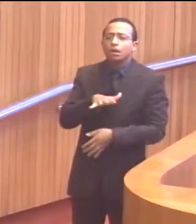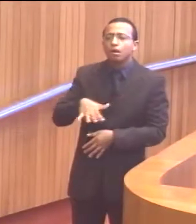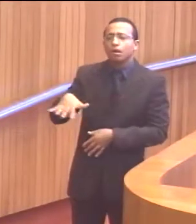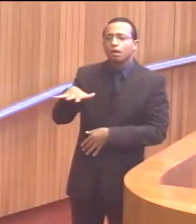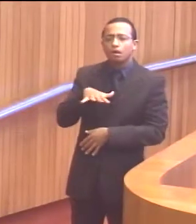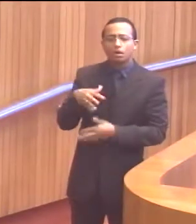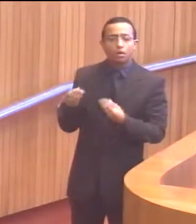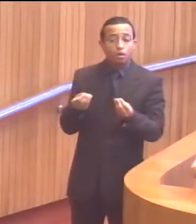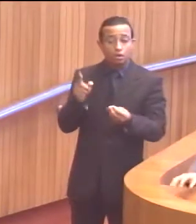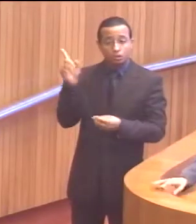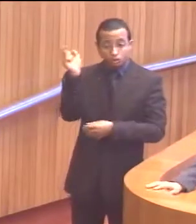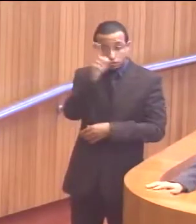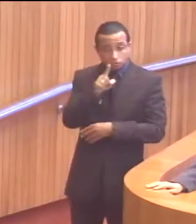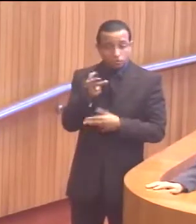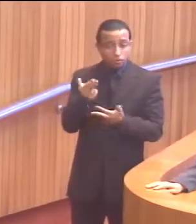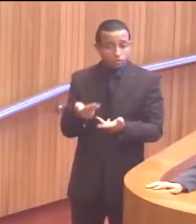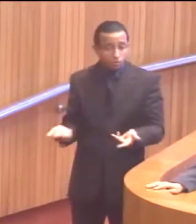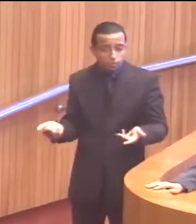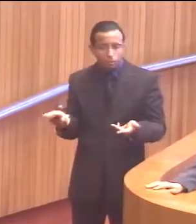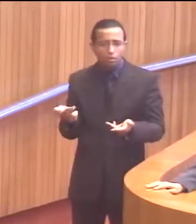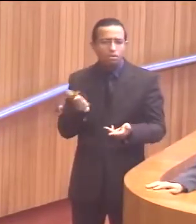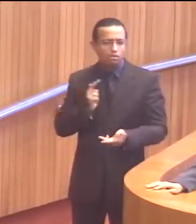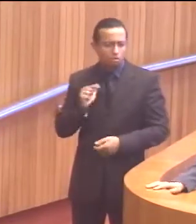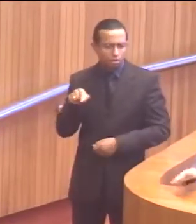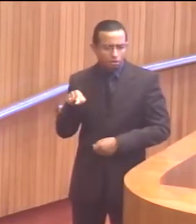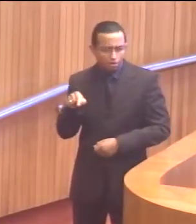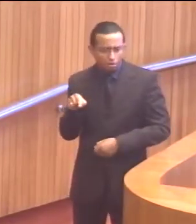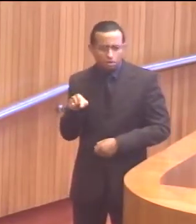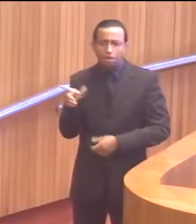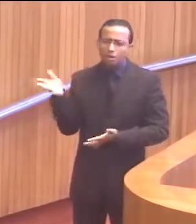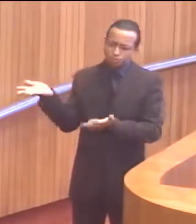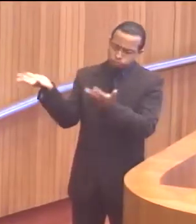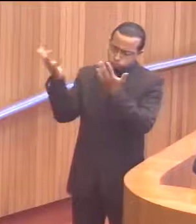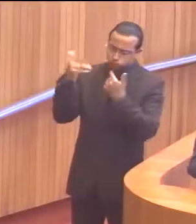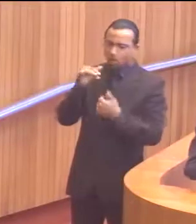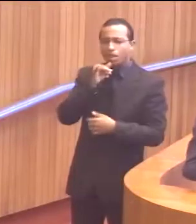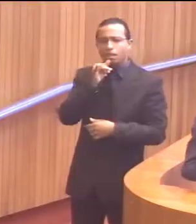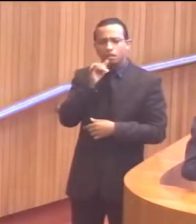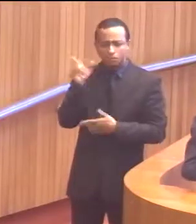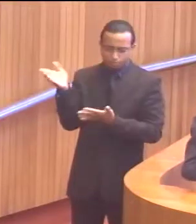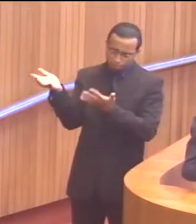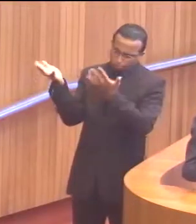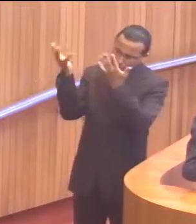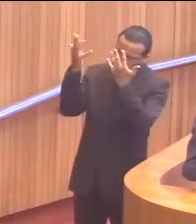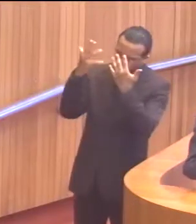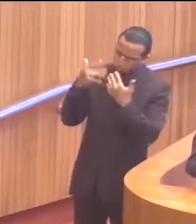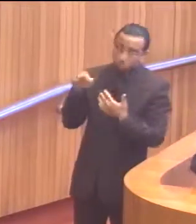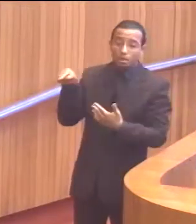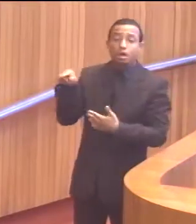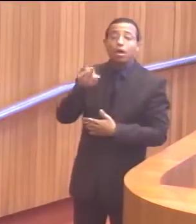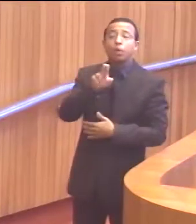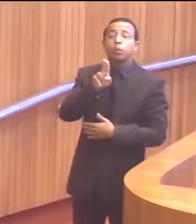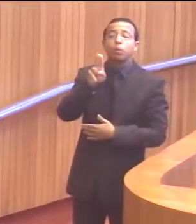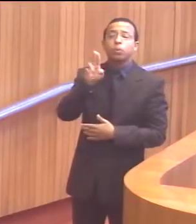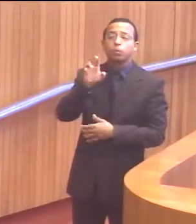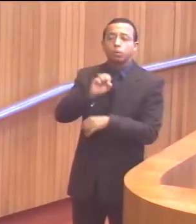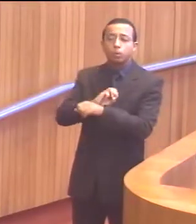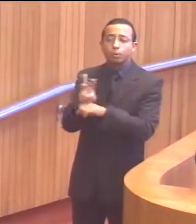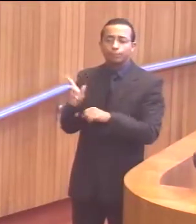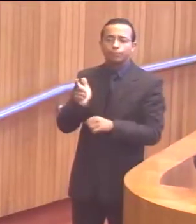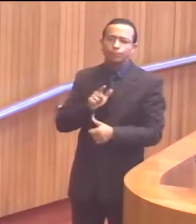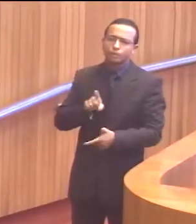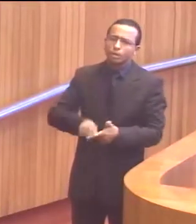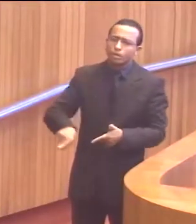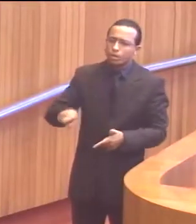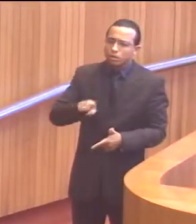situação da UEMA e as dificuldades que eles atravessam. Ele colocou para mim, por exemplo, que a UEMA tem